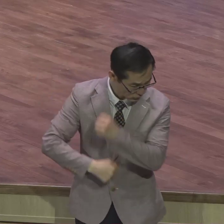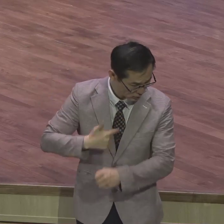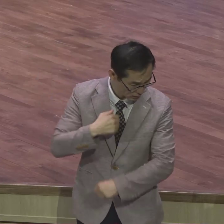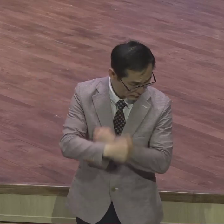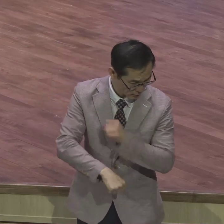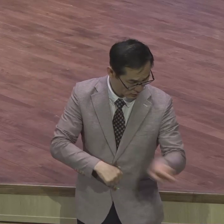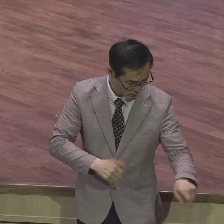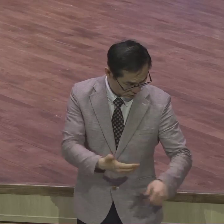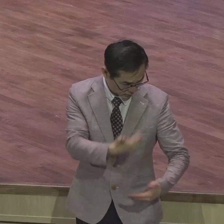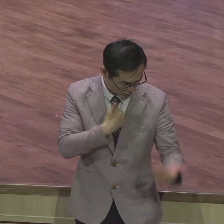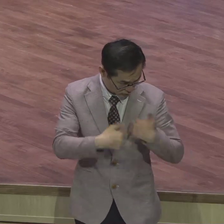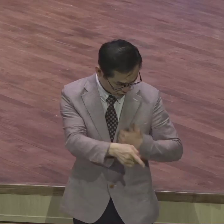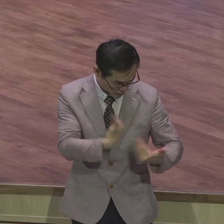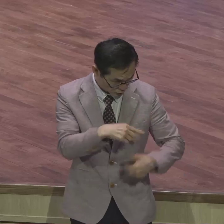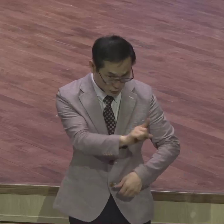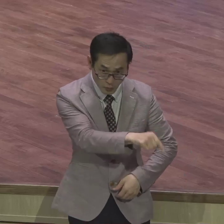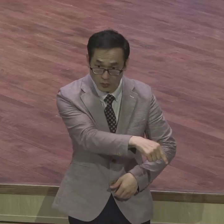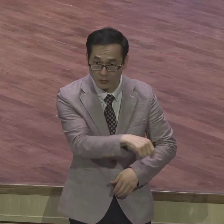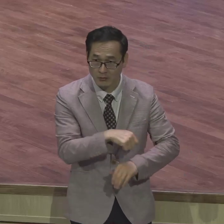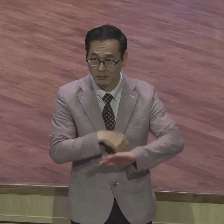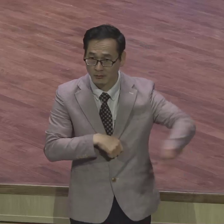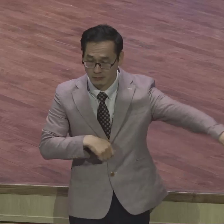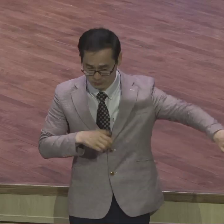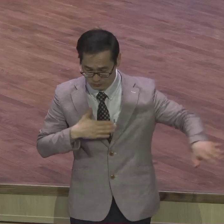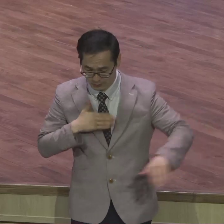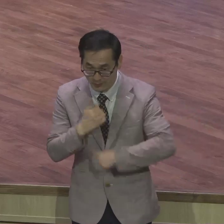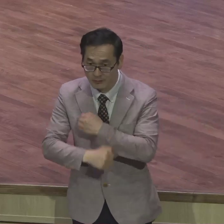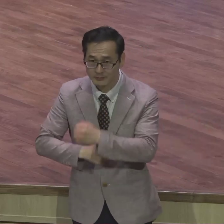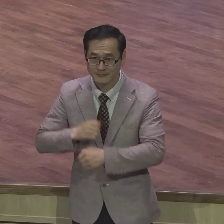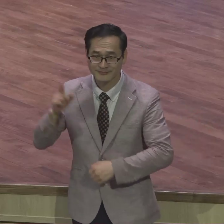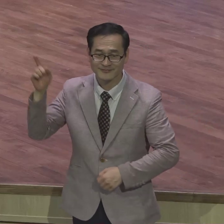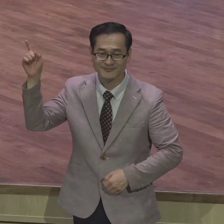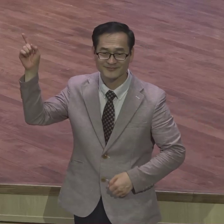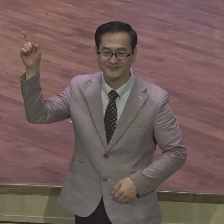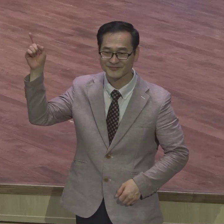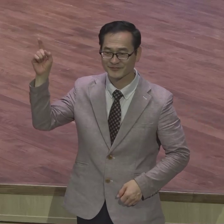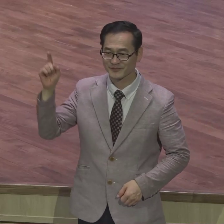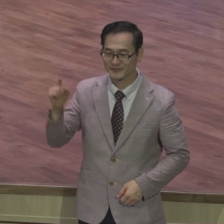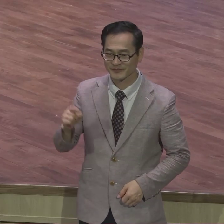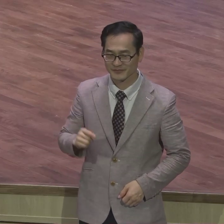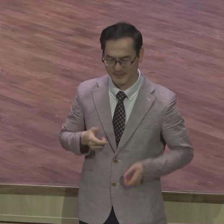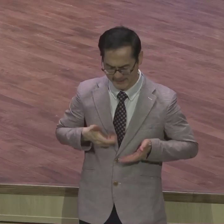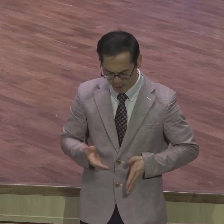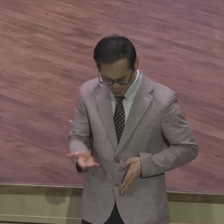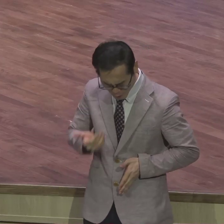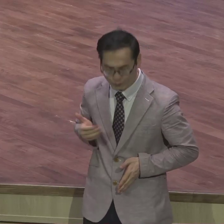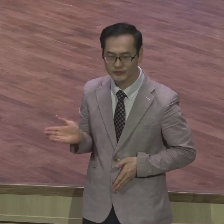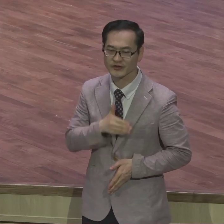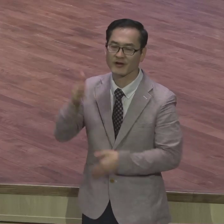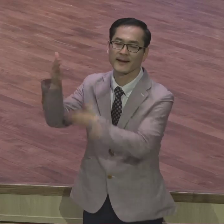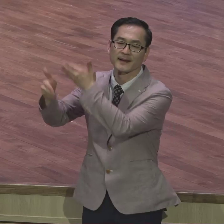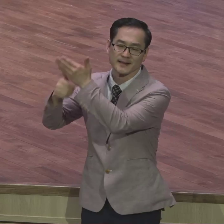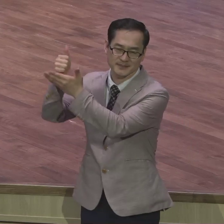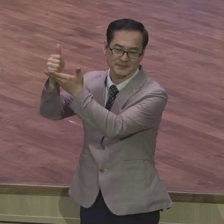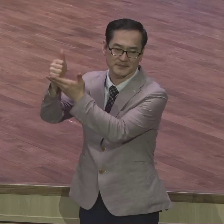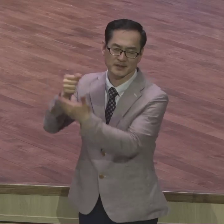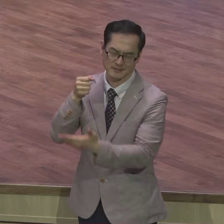배속에서부터 출생도 하기 전에 하나님의 자녀는 결국 뭐요